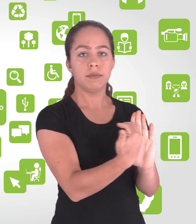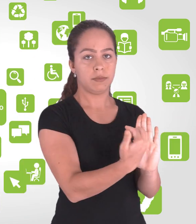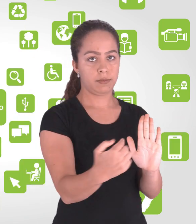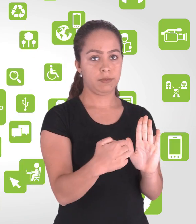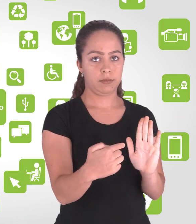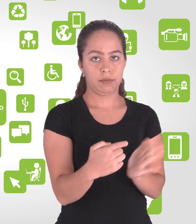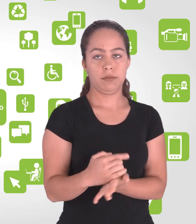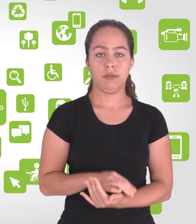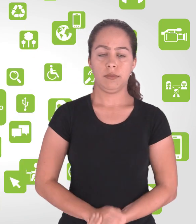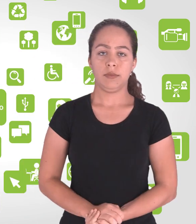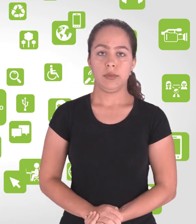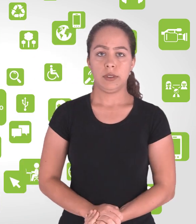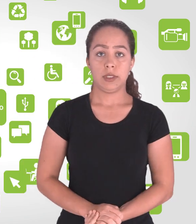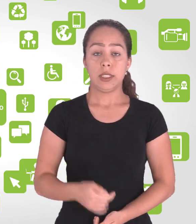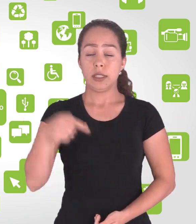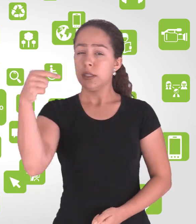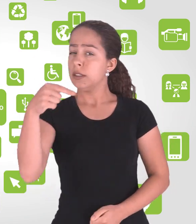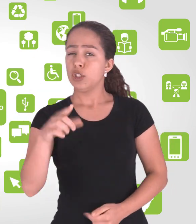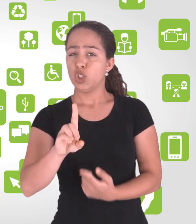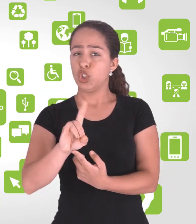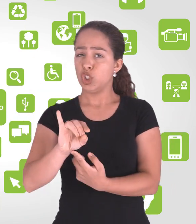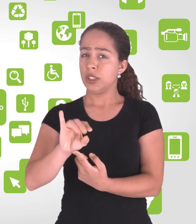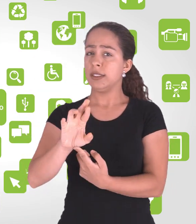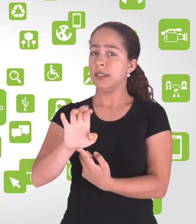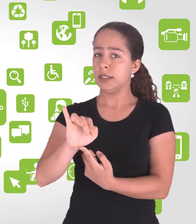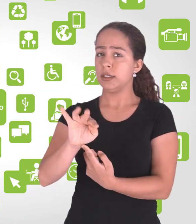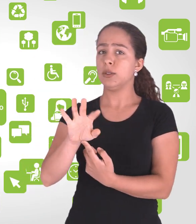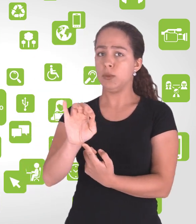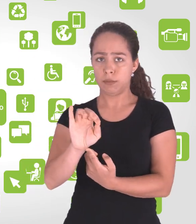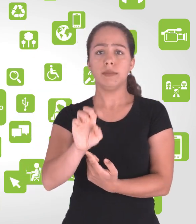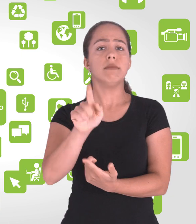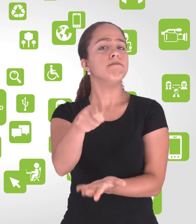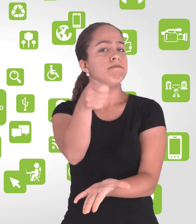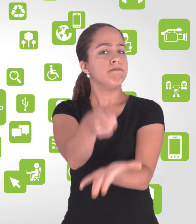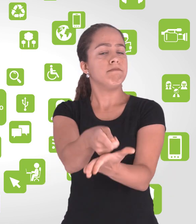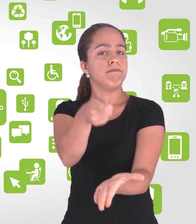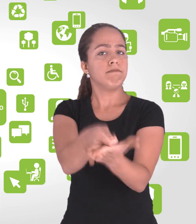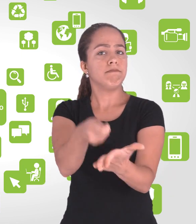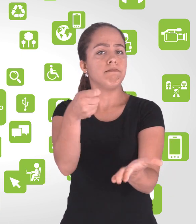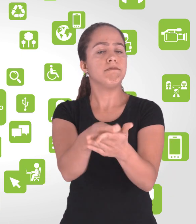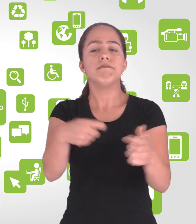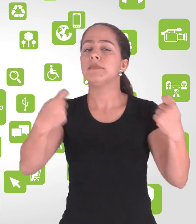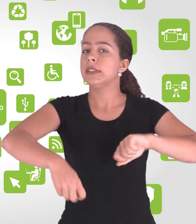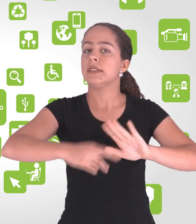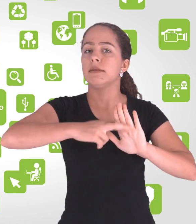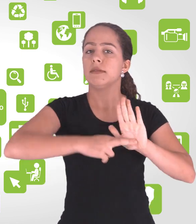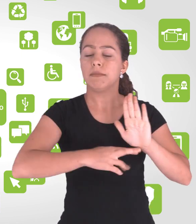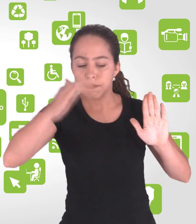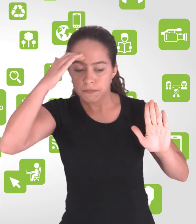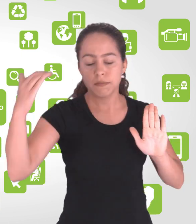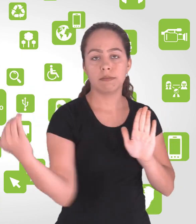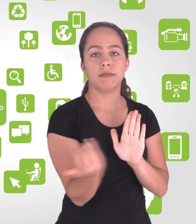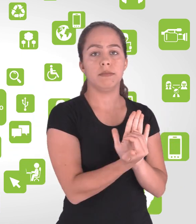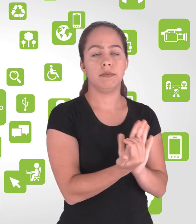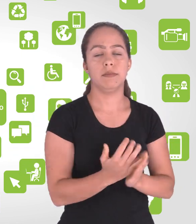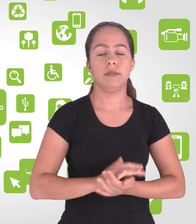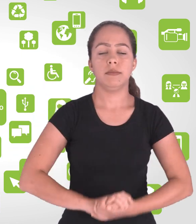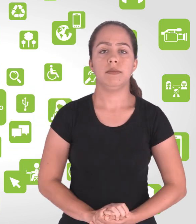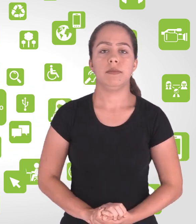O direito, no nosso ordenamento jurídico, é sinônimo de regra, de lei, de norma. É aquilo que se pretende que